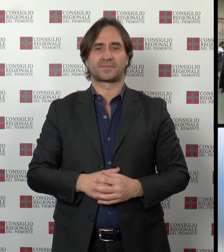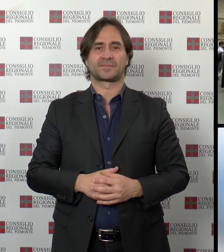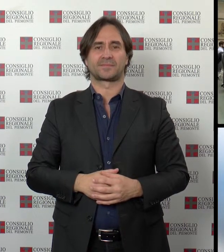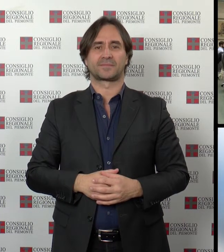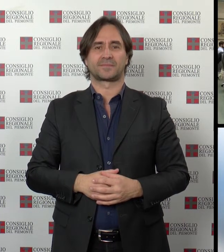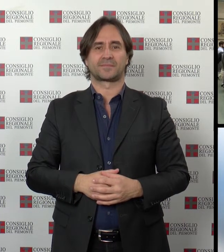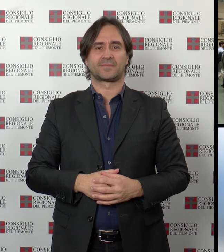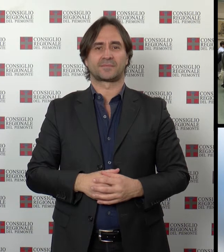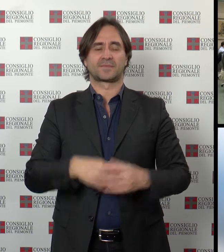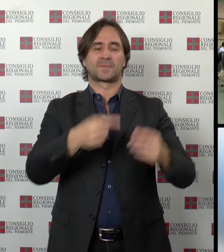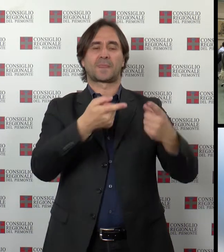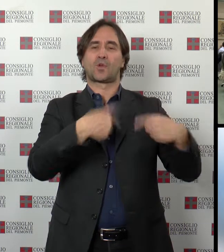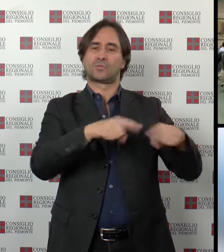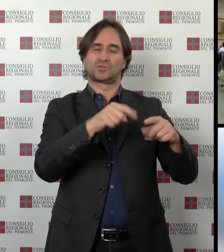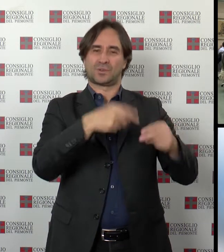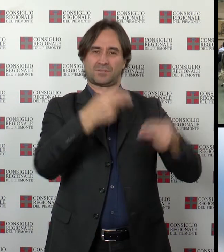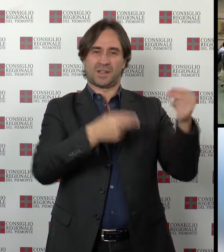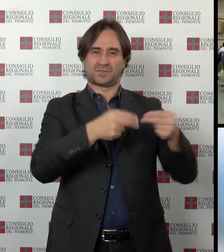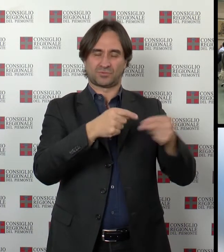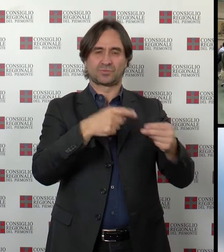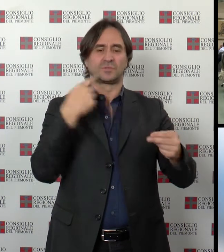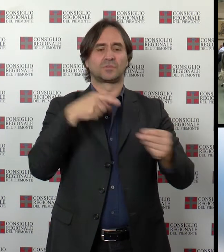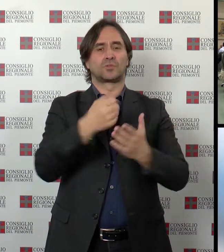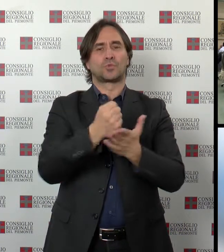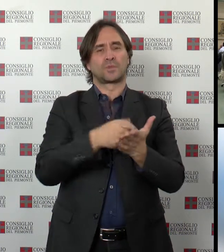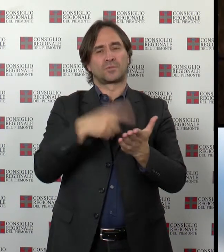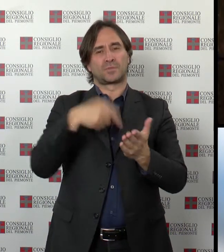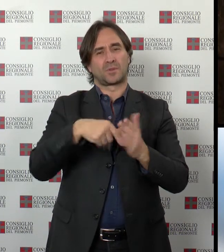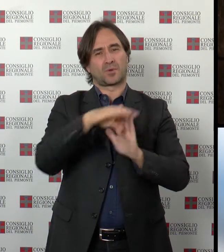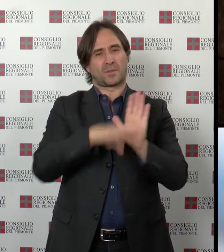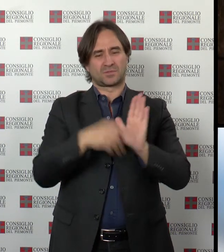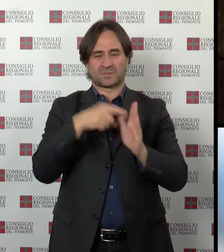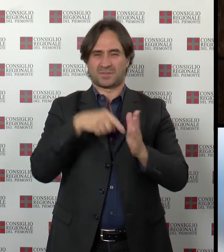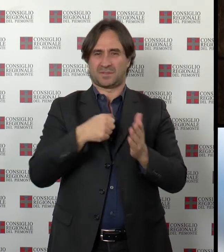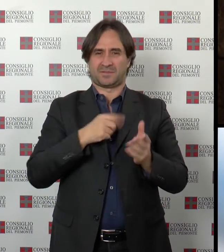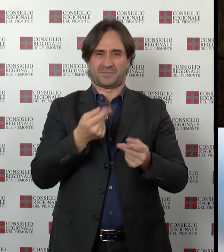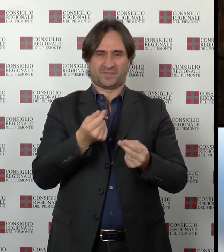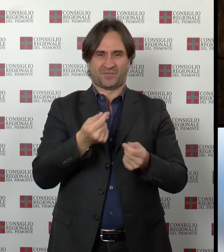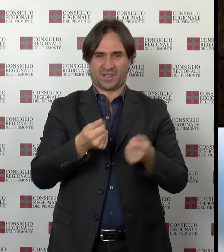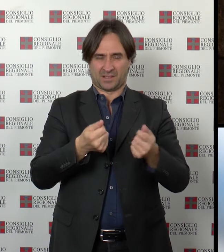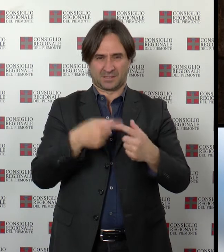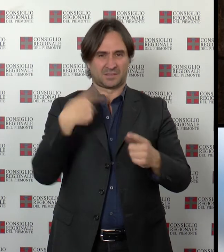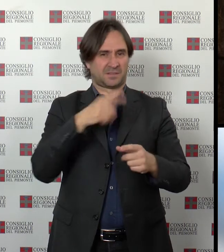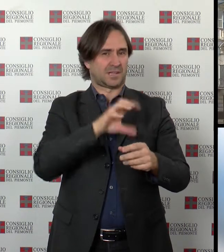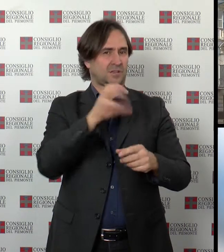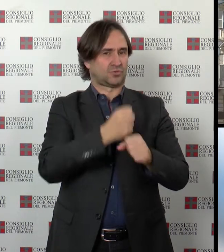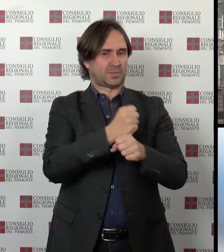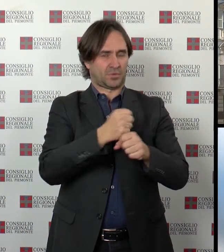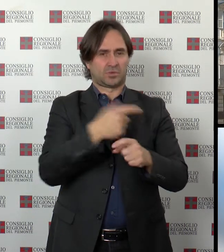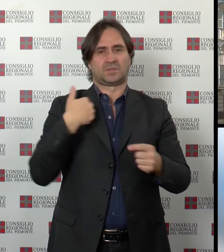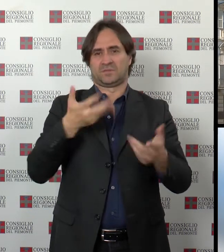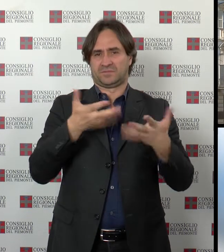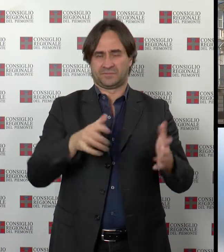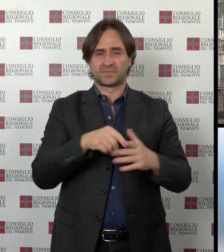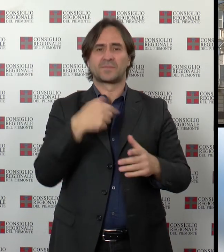La Commissione Bilancio ha concluso l'esame del documento di programmazione economico-finanziaria della Regione Piemonte Il